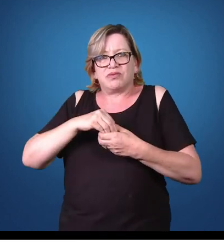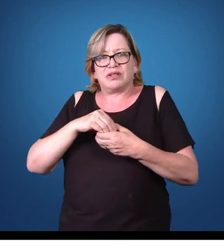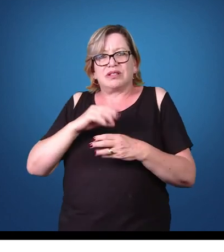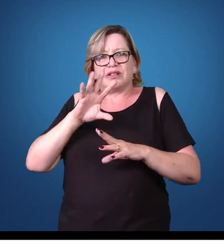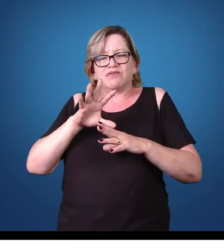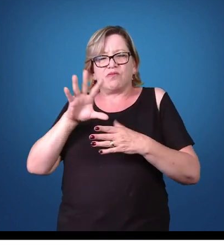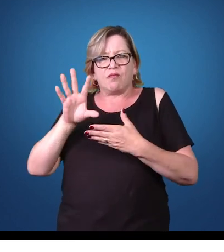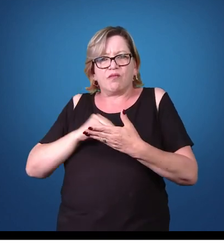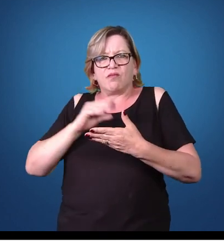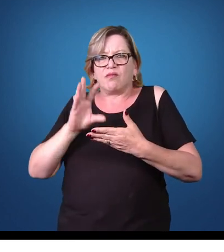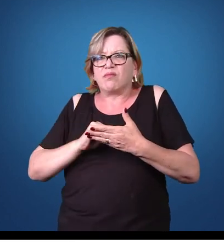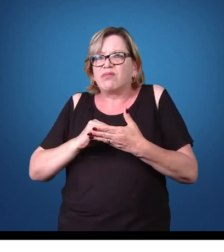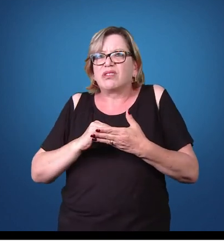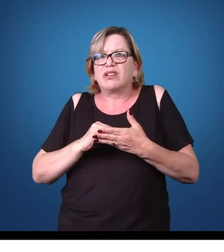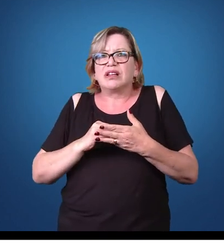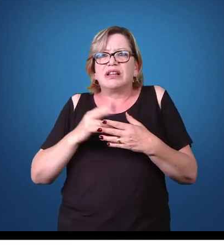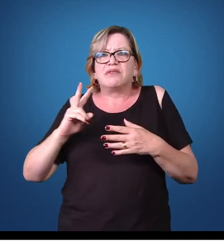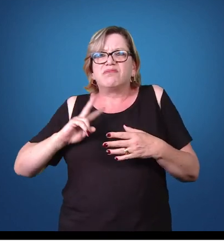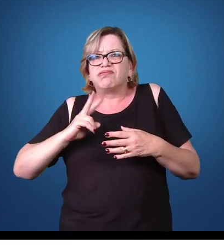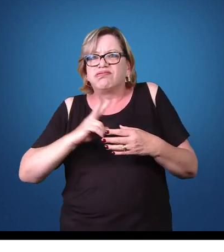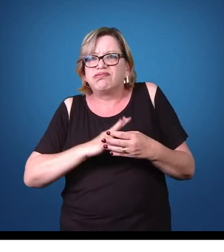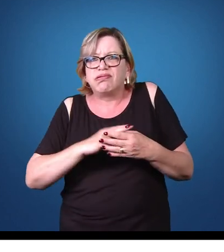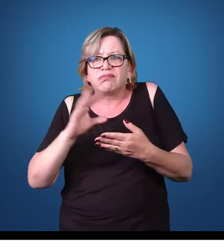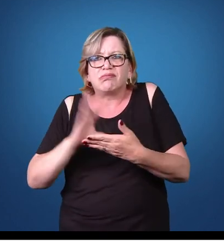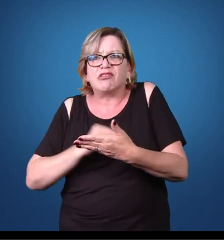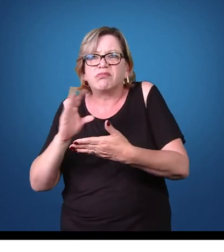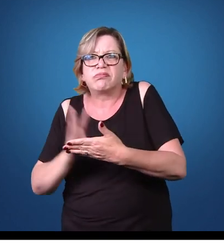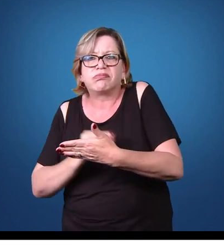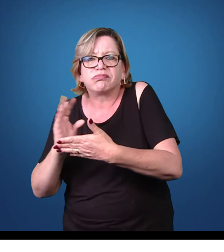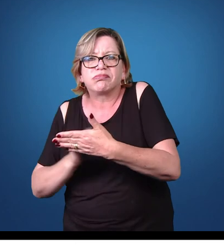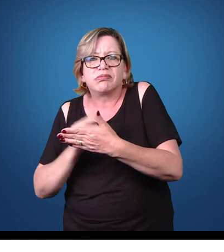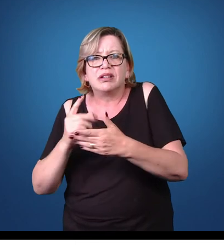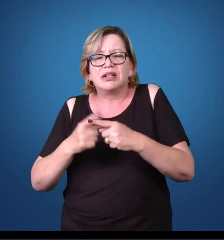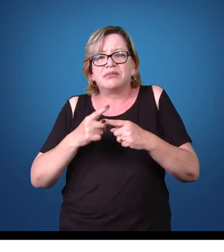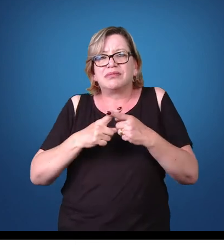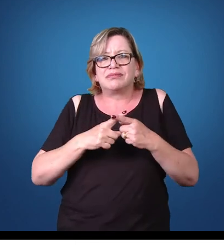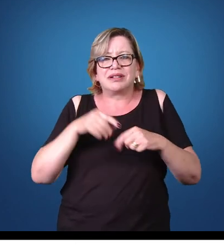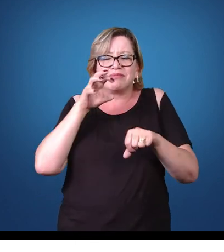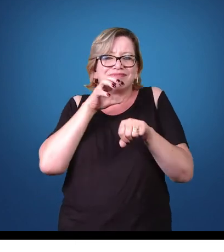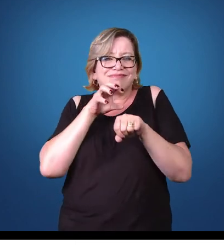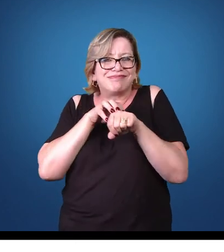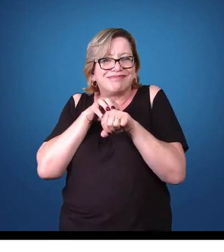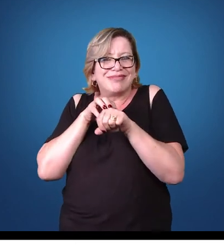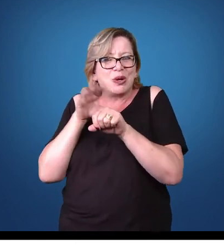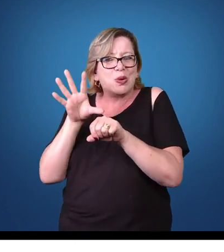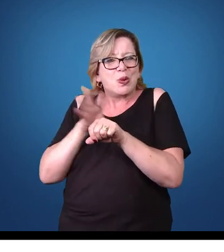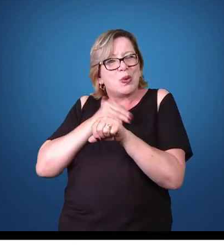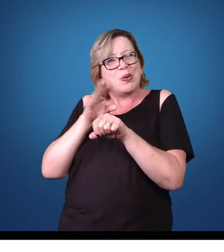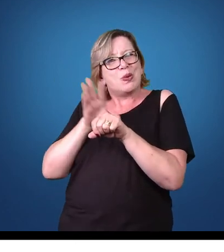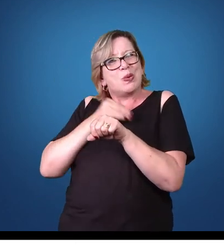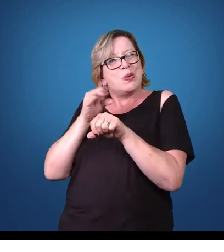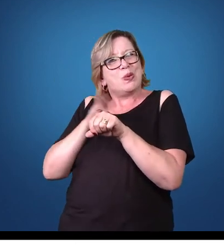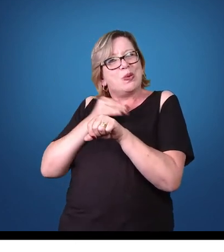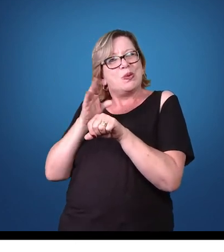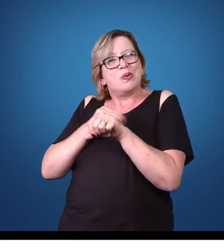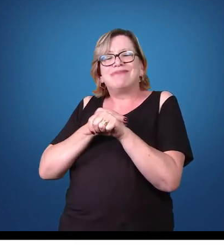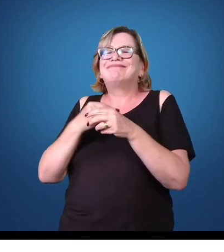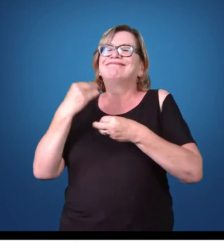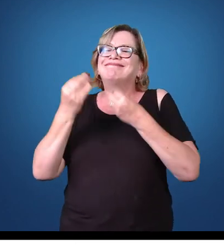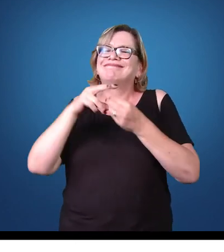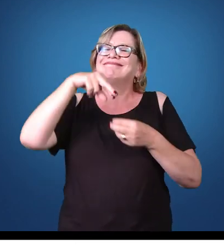má absorção de nutrientes, porque o parasita está se nutrindo desse